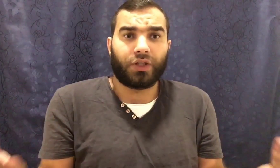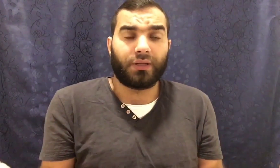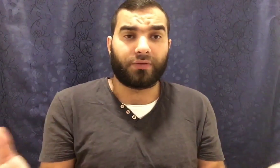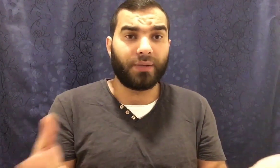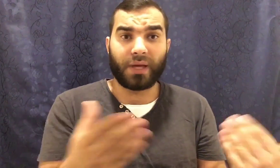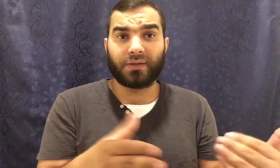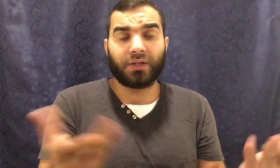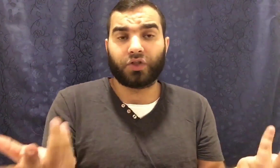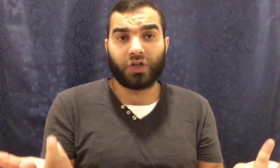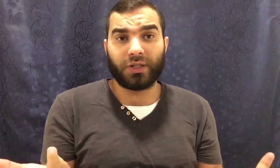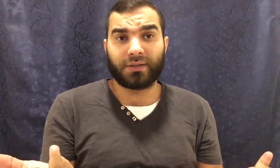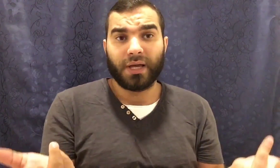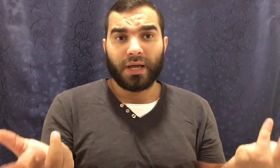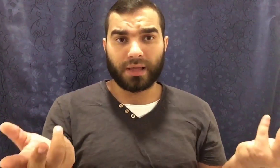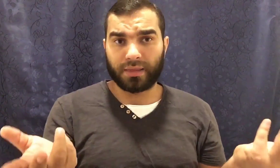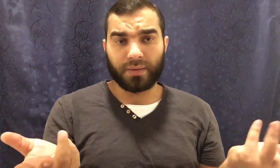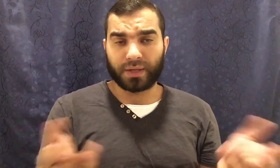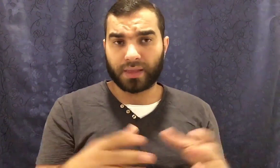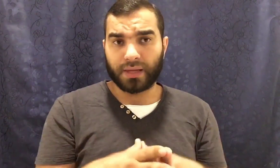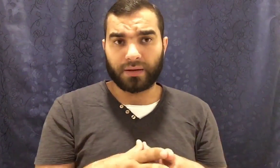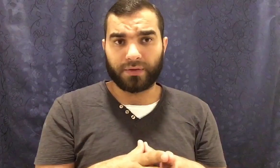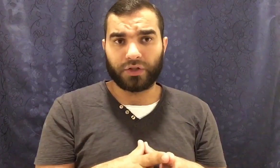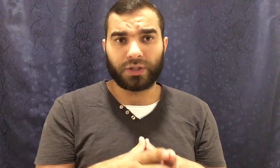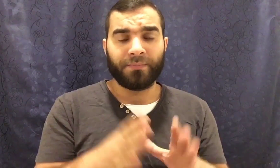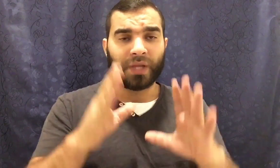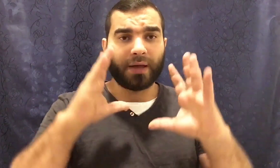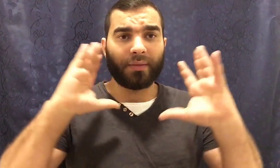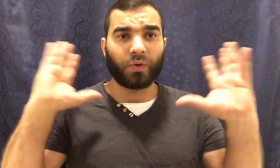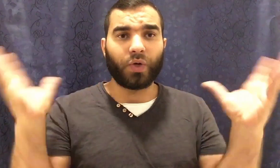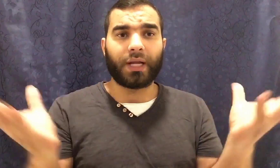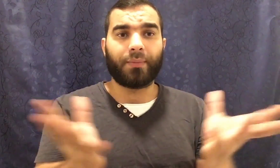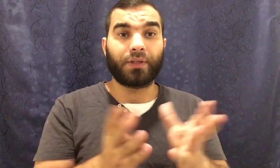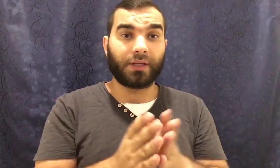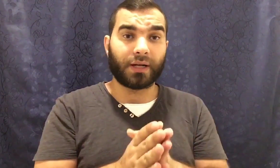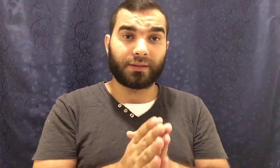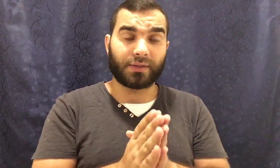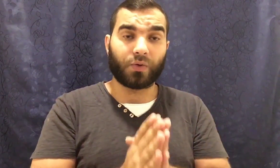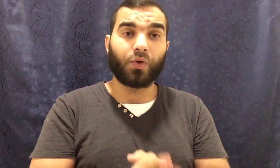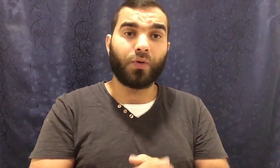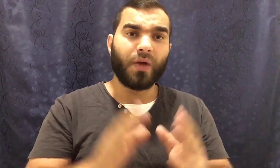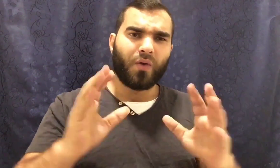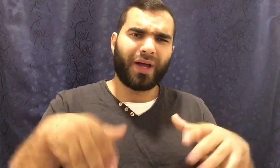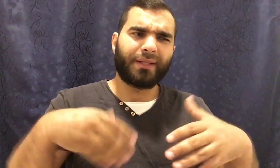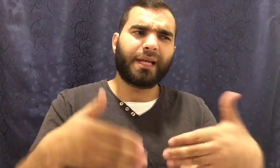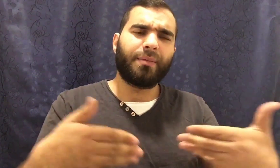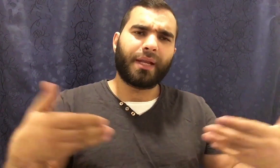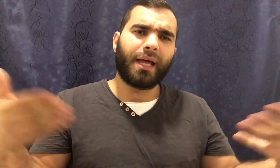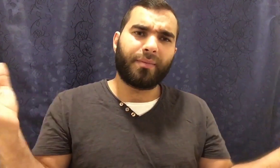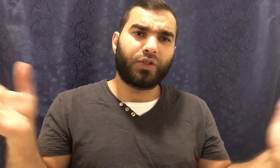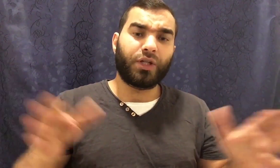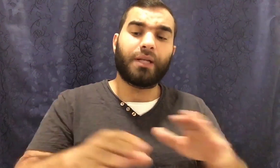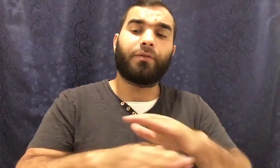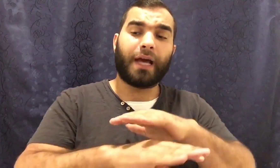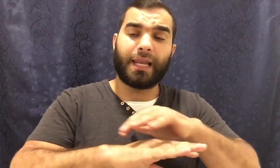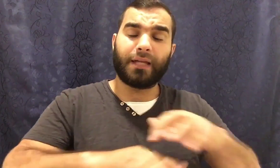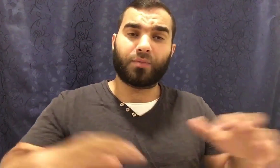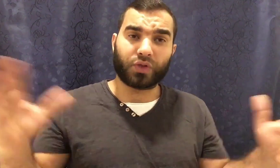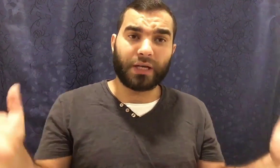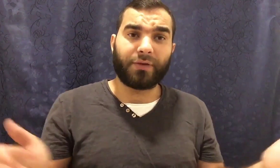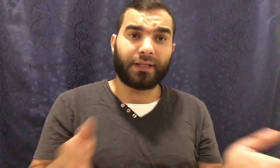شديد فليما يأثرش جلد الذئب كذلك في الجن هذا موضوع اللي حبيت ان انا اختصره لكم وهنتكلم عن عالم الجن في حلقات مختلفة